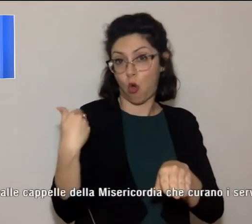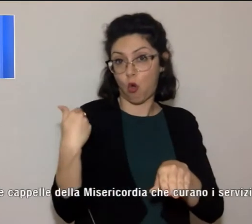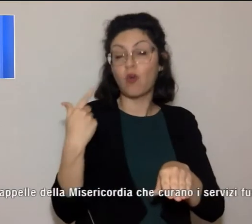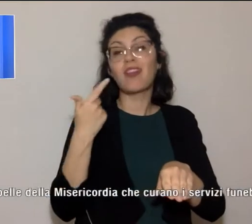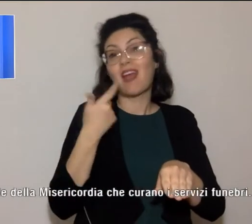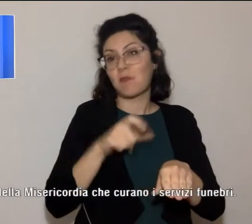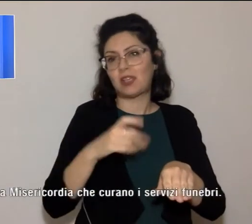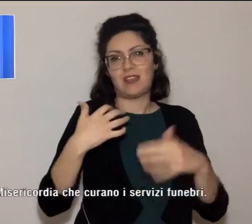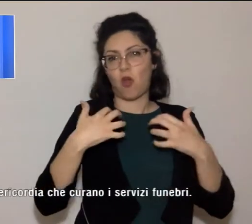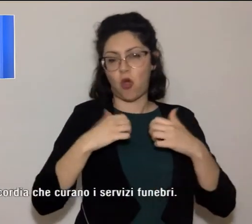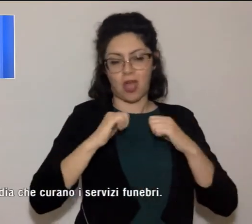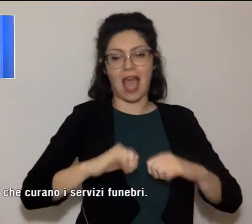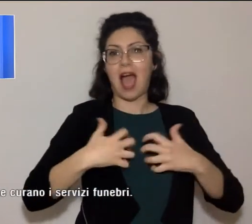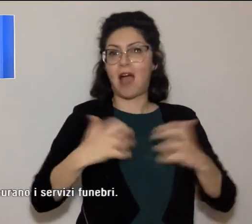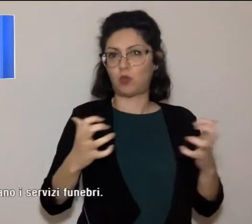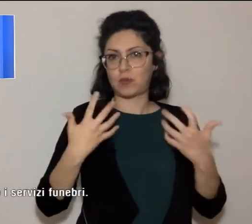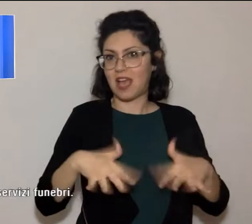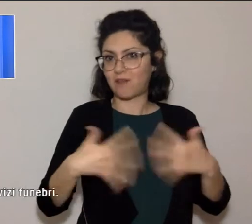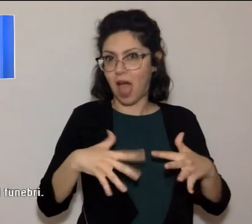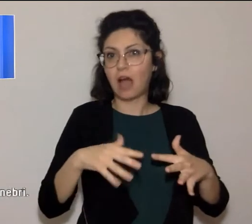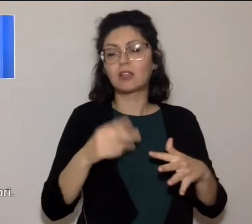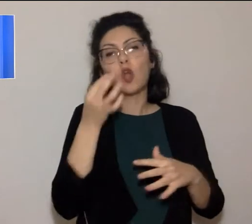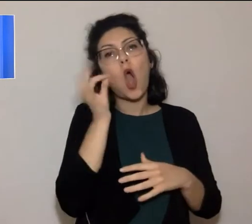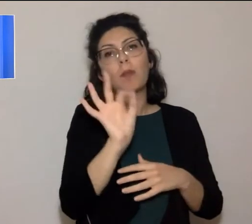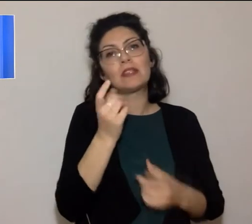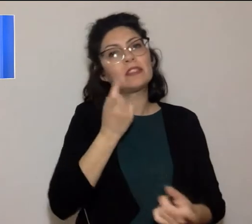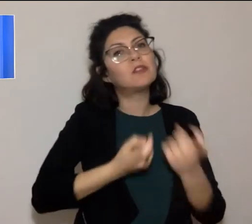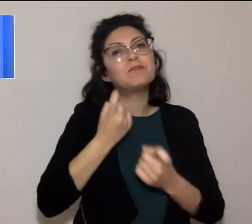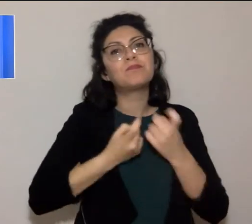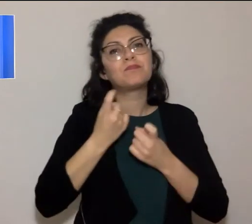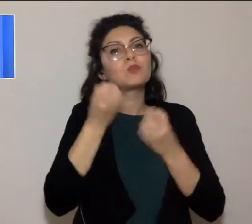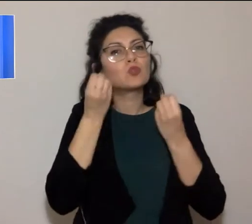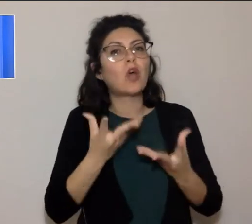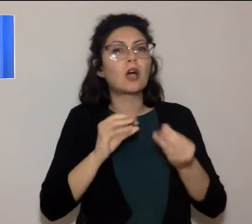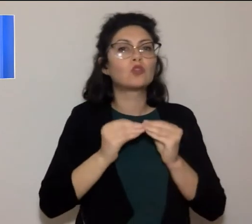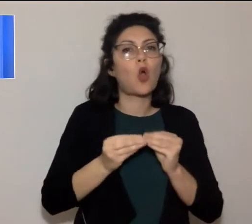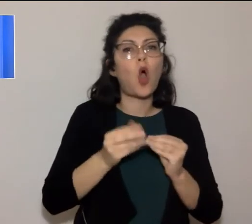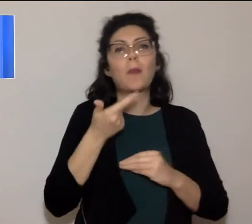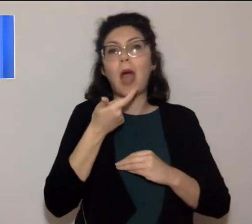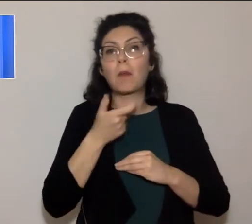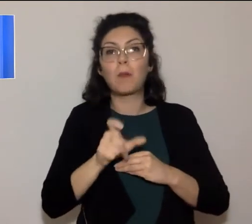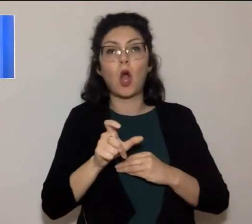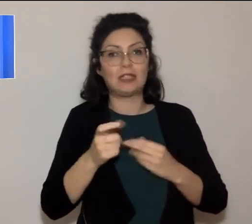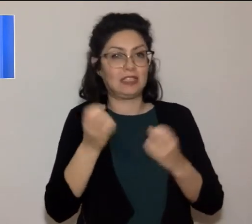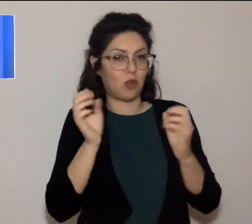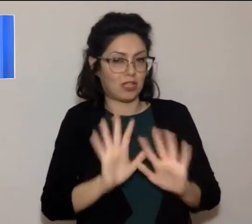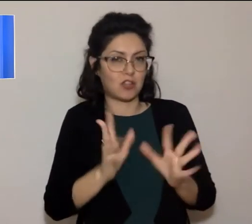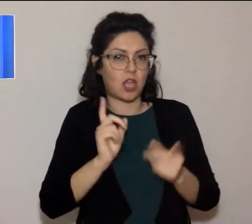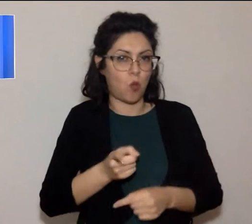'autopsia per cercare di ricostruire la dinamica e le cause della tragedia.